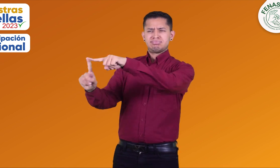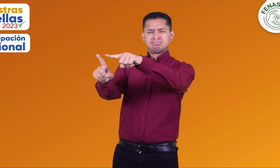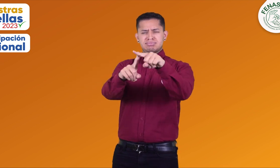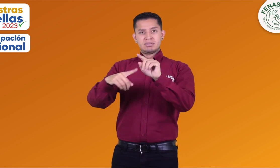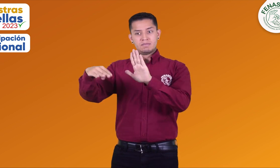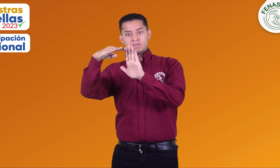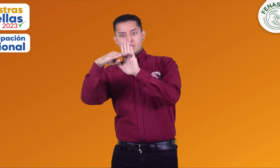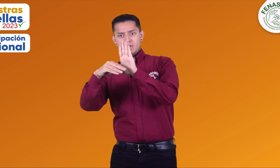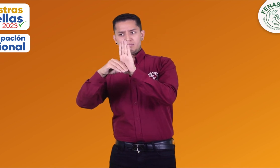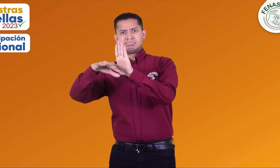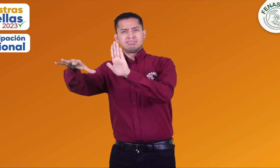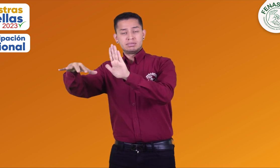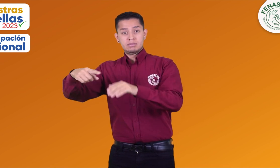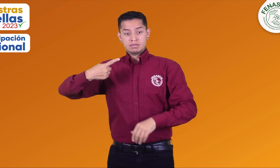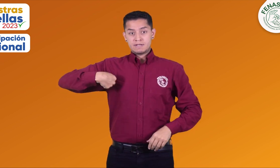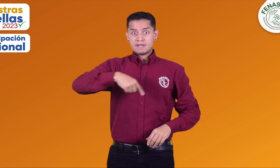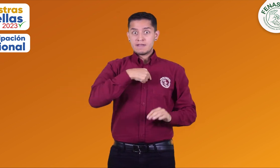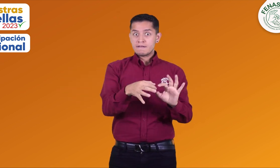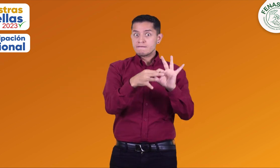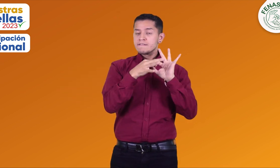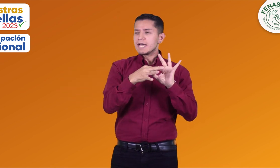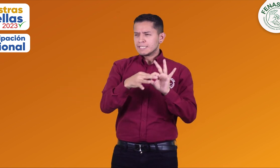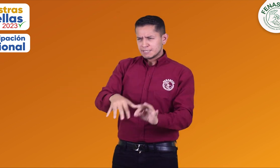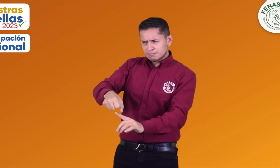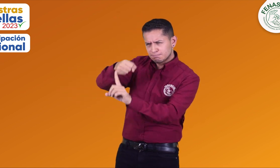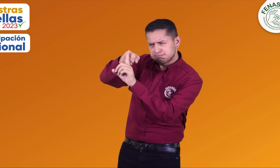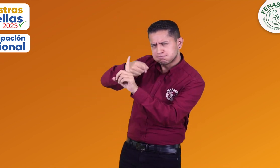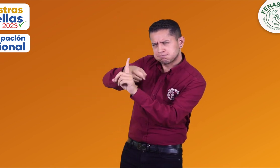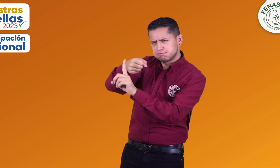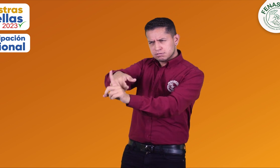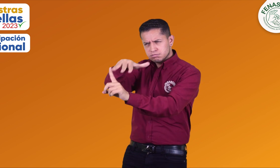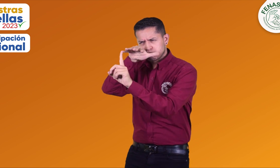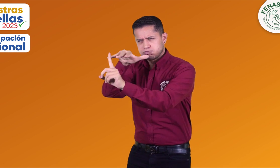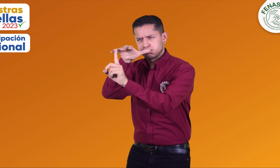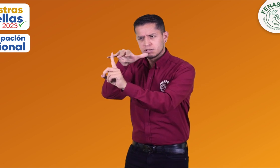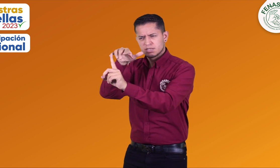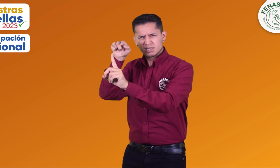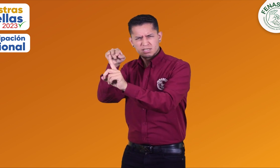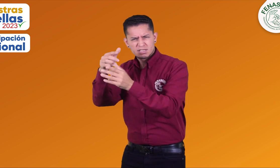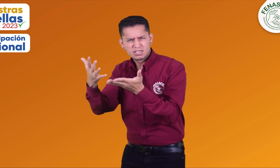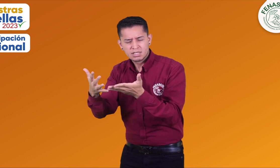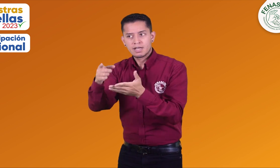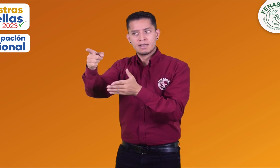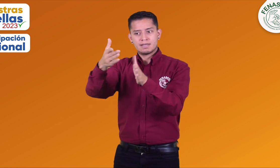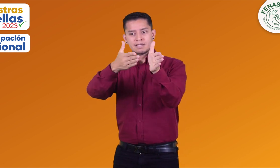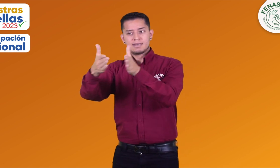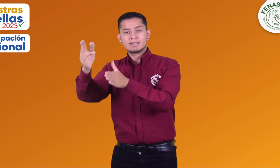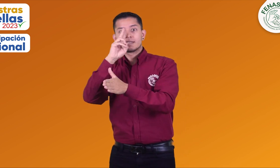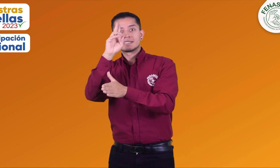En distintos frentes de incidencia política, desde FENASCOL se sigue insistiendo en la creación del Plan